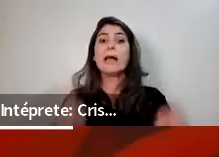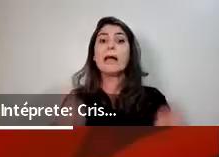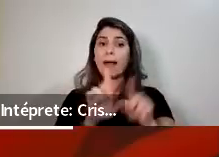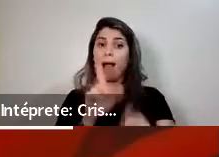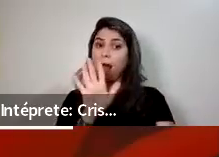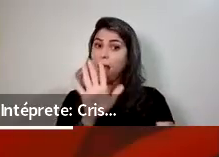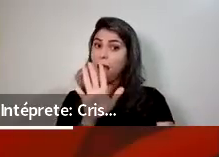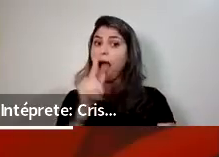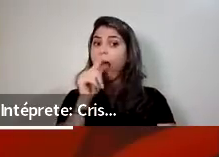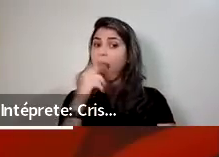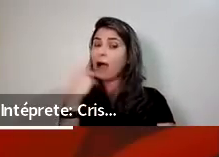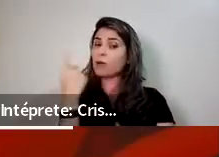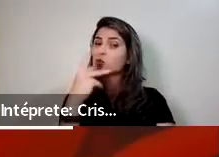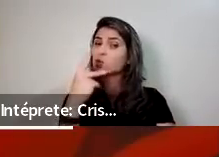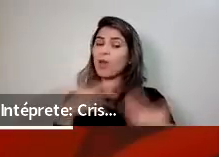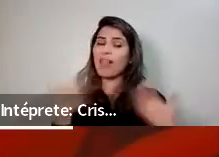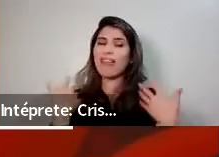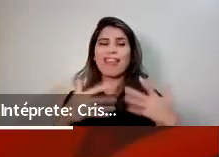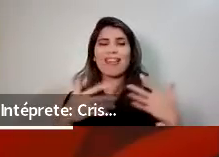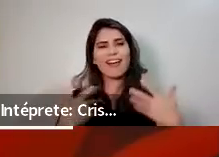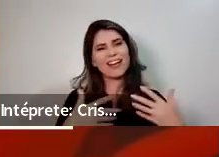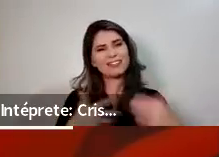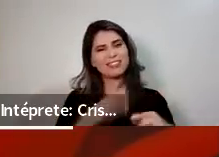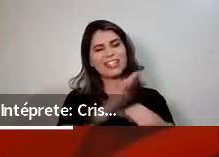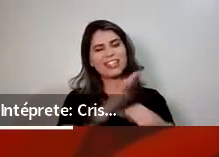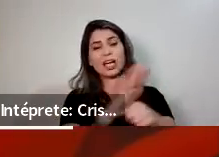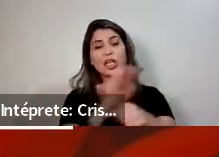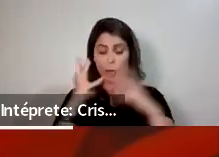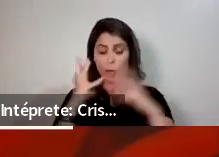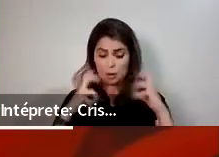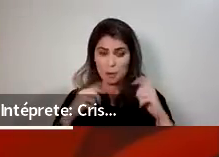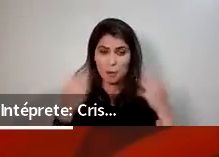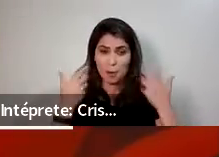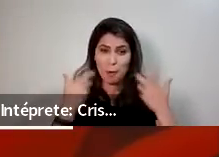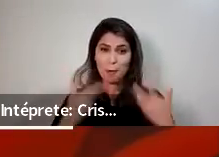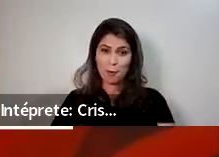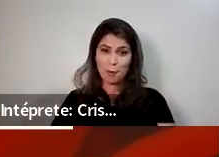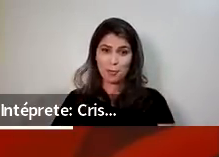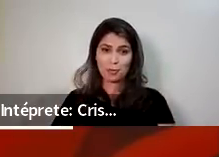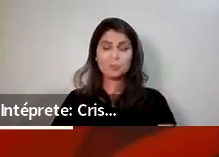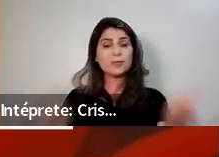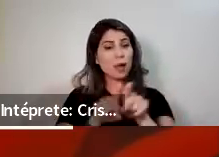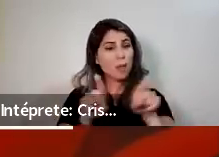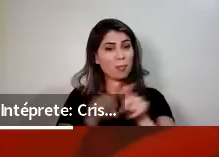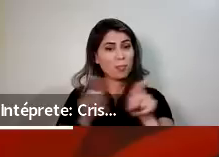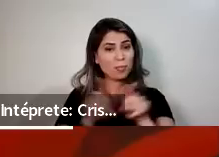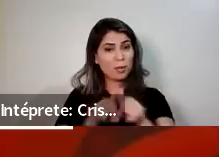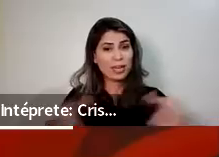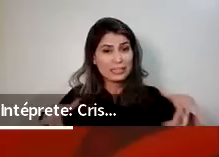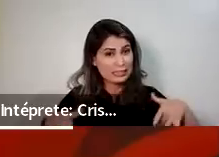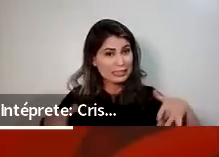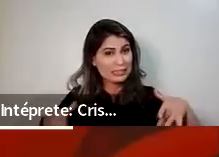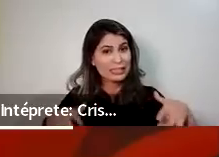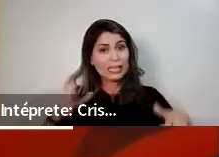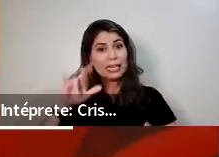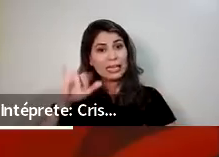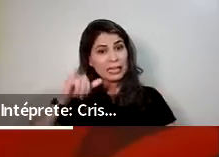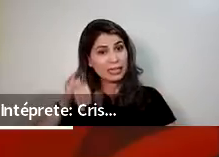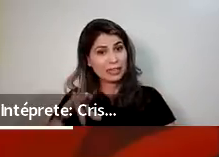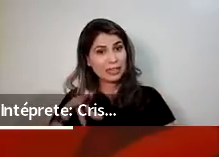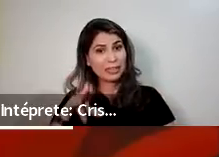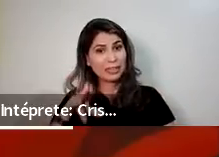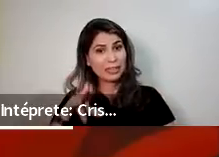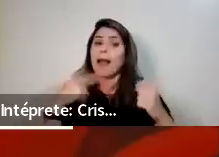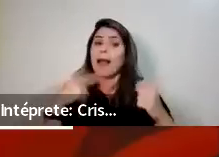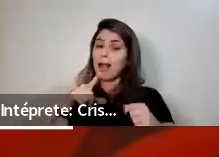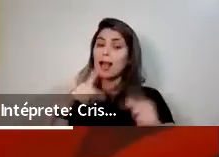vai contribuir para essa limpeza. inclusive os rins nossos, é um filtro, ele precisa ser limpo. E este,